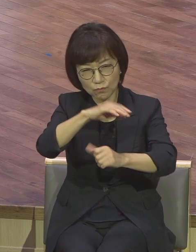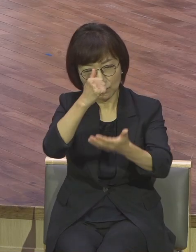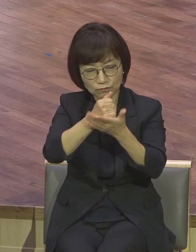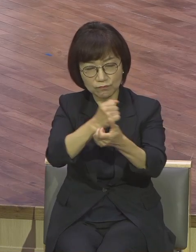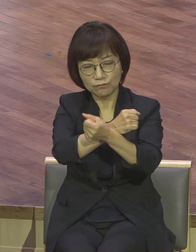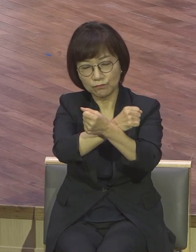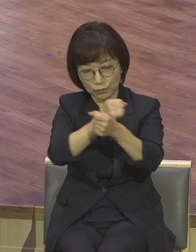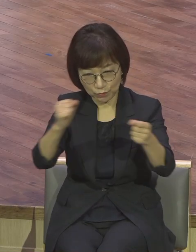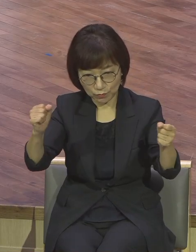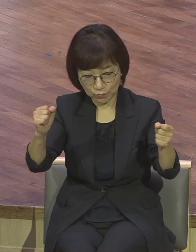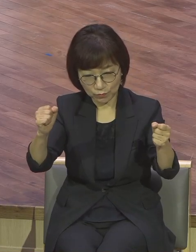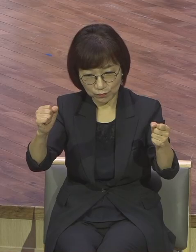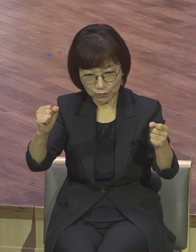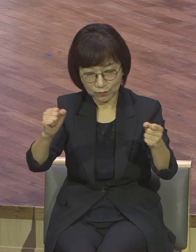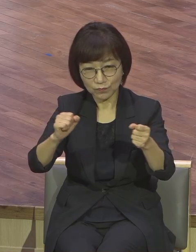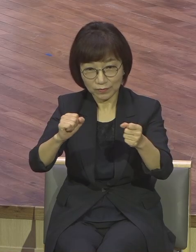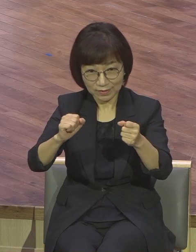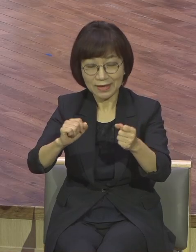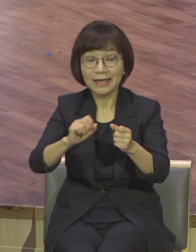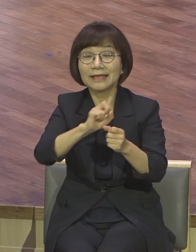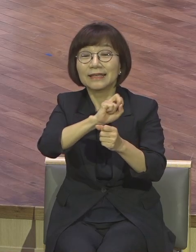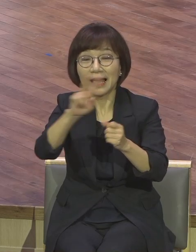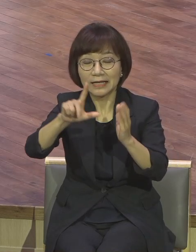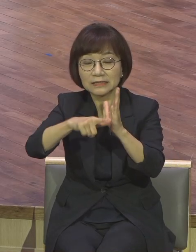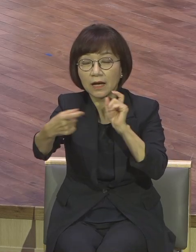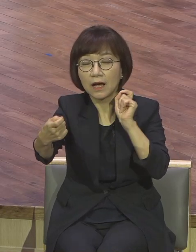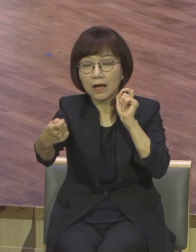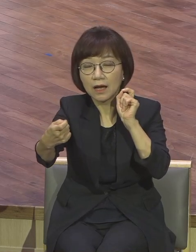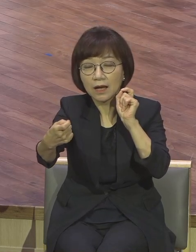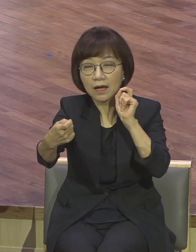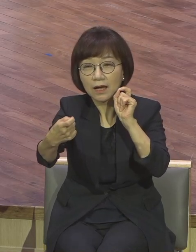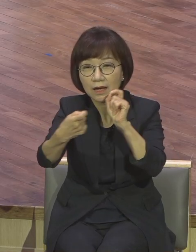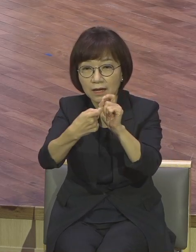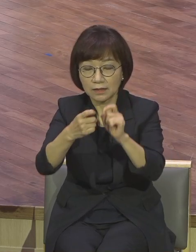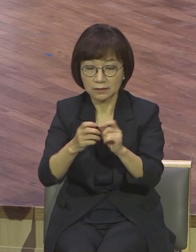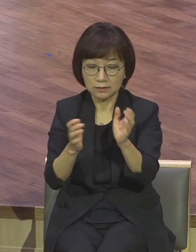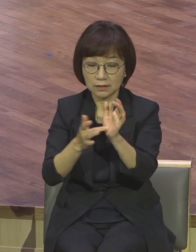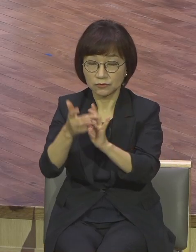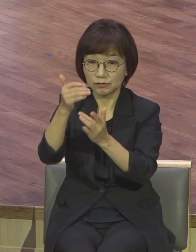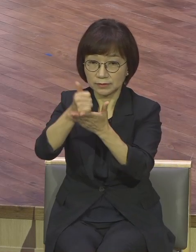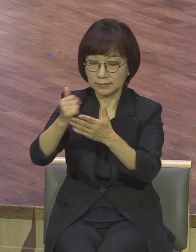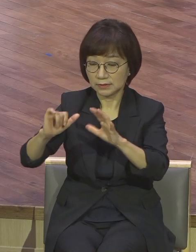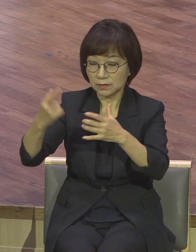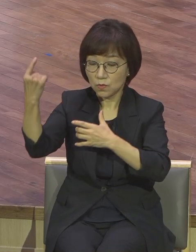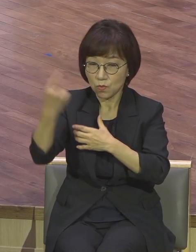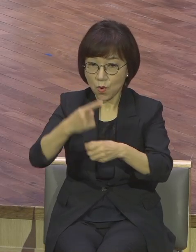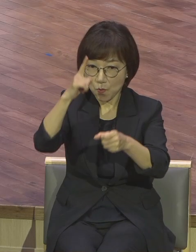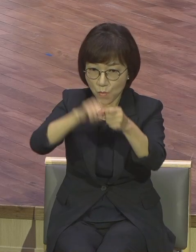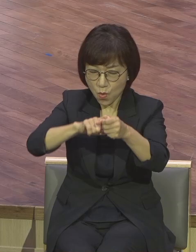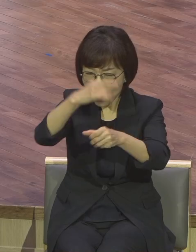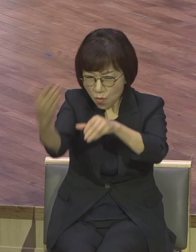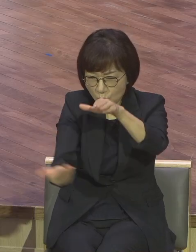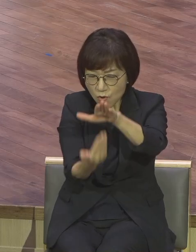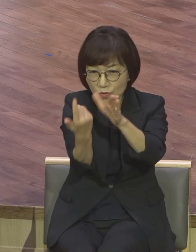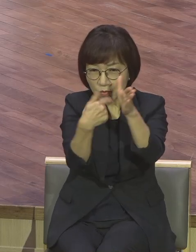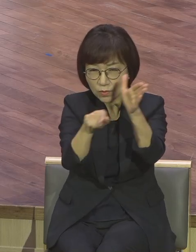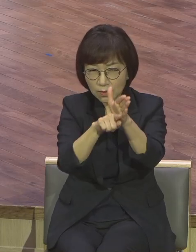다가왔습니다 예수님이 이 땅에 오신 목적을 이룰 시간표가 다가왔어요 코앞에 다가왔어요